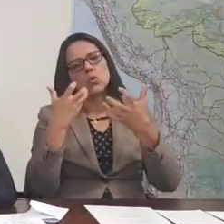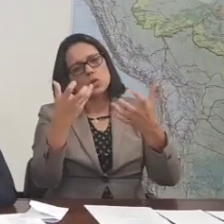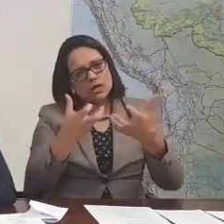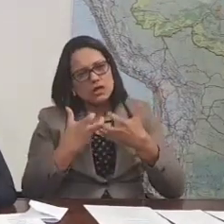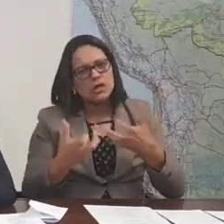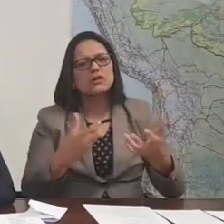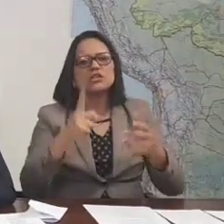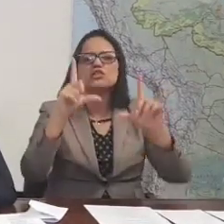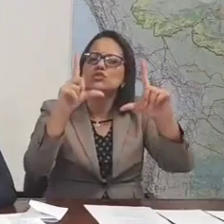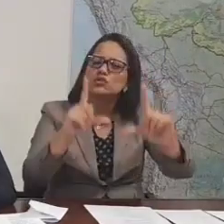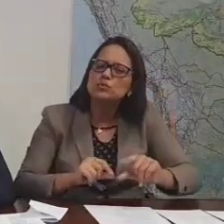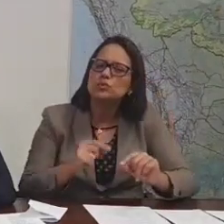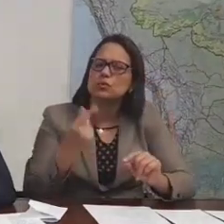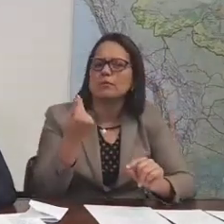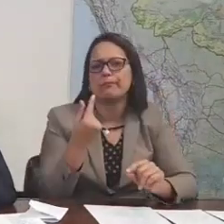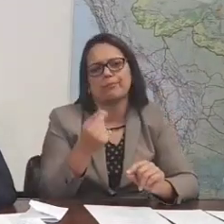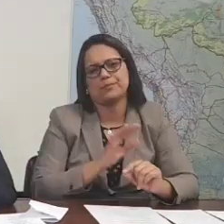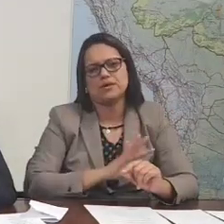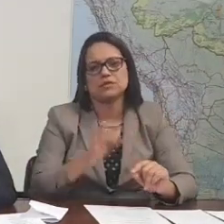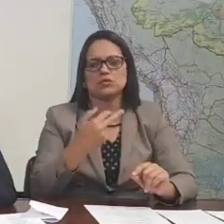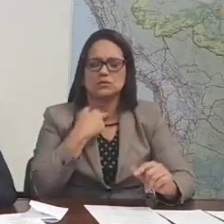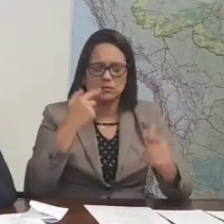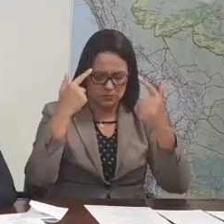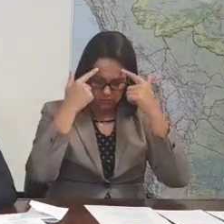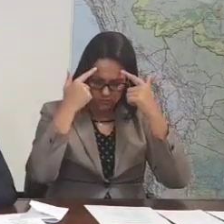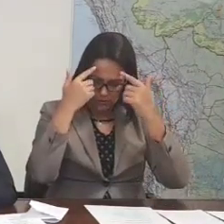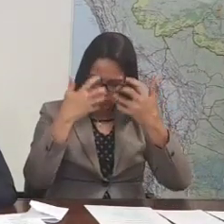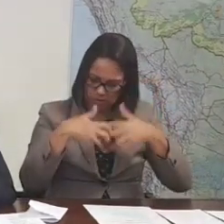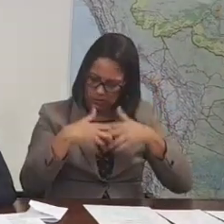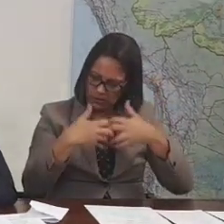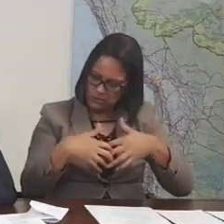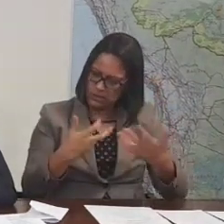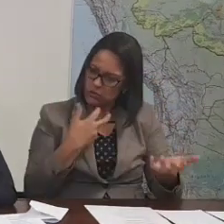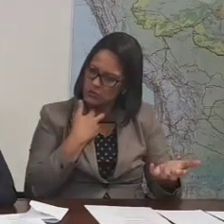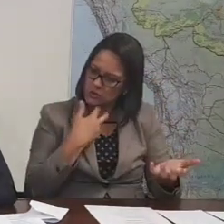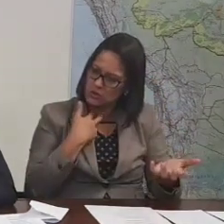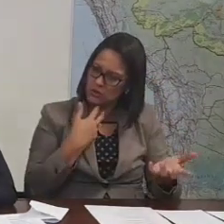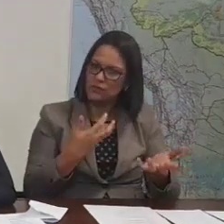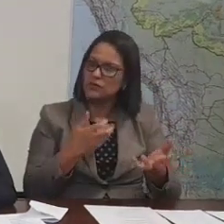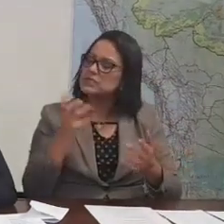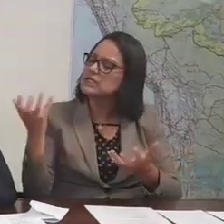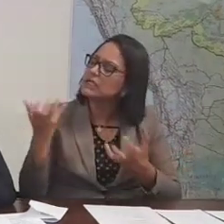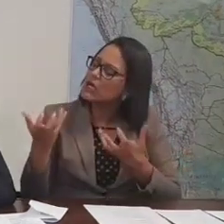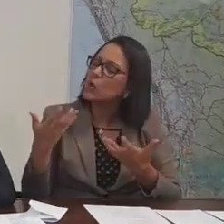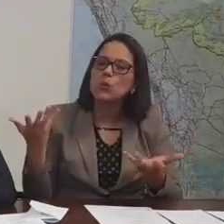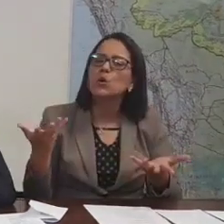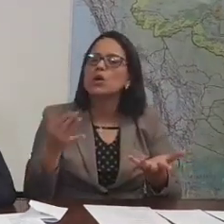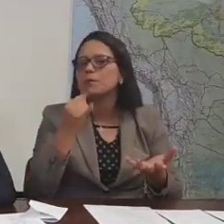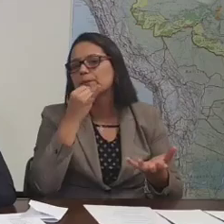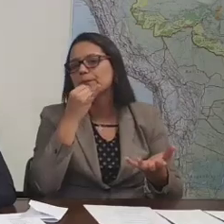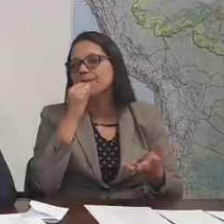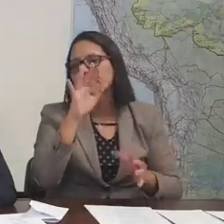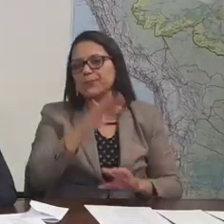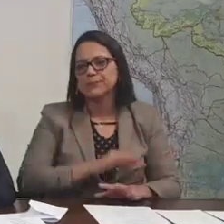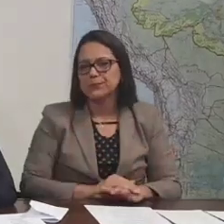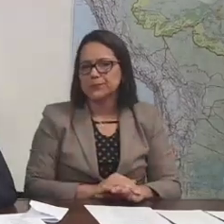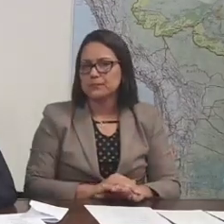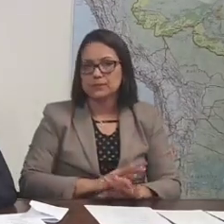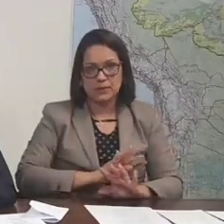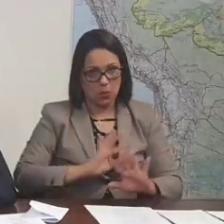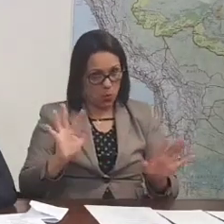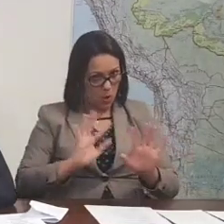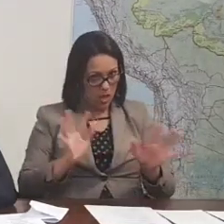bagagens. Então, às vezes a gente não consegue raciocinar com profundidade. O peso do preço da bagagem. Não, tirando não